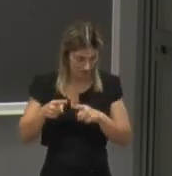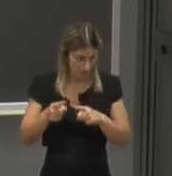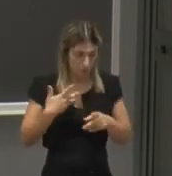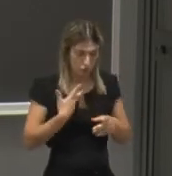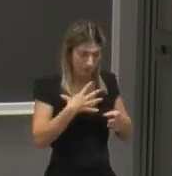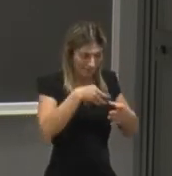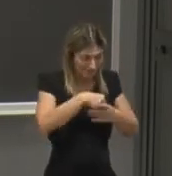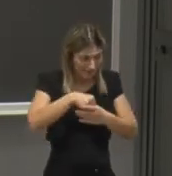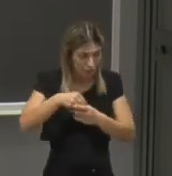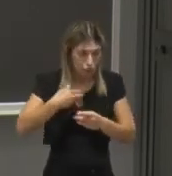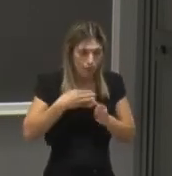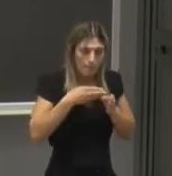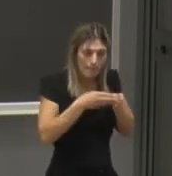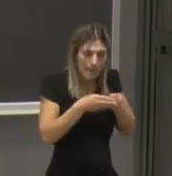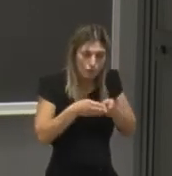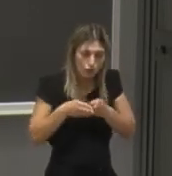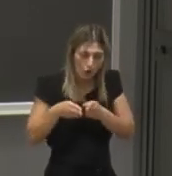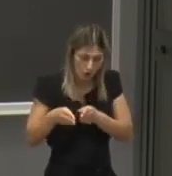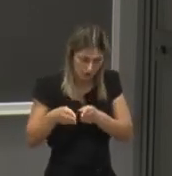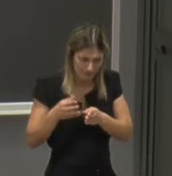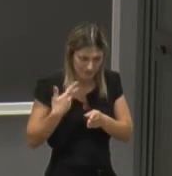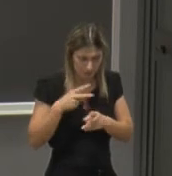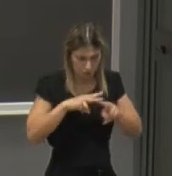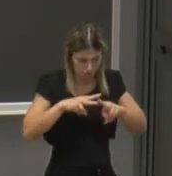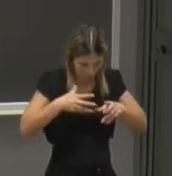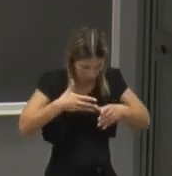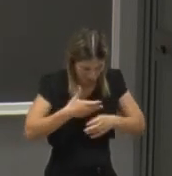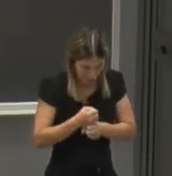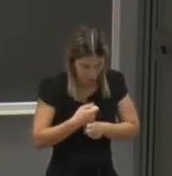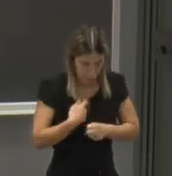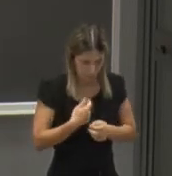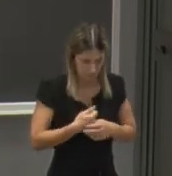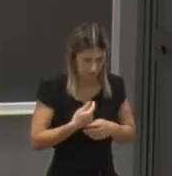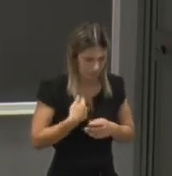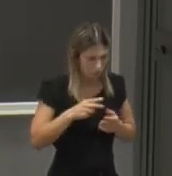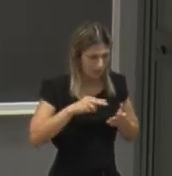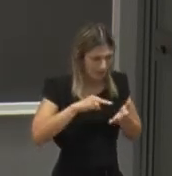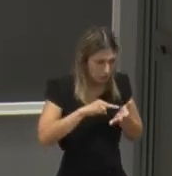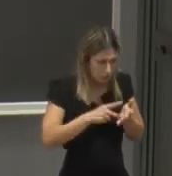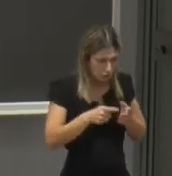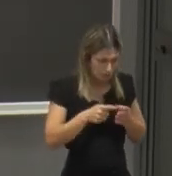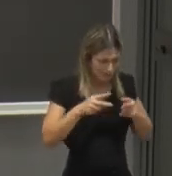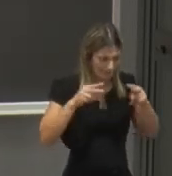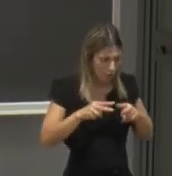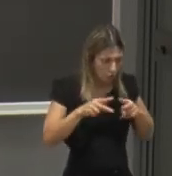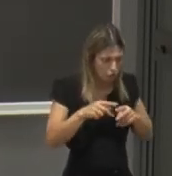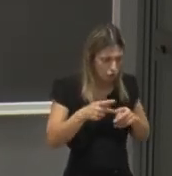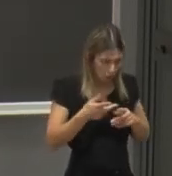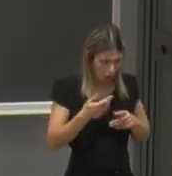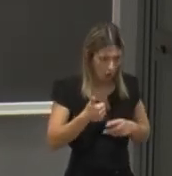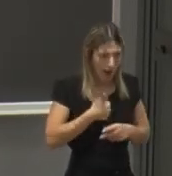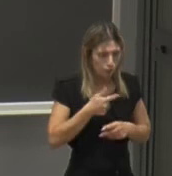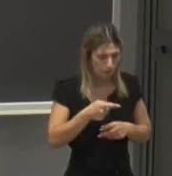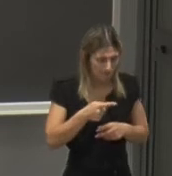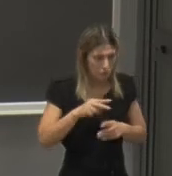che al proprio interno hanno ulteriori percorsi che cercherò di riassumervi quindi abbiamo l'ingegneria dei sistemi di controllo e automazione